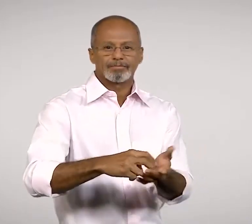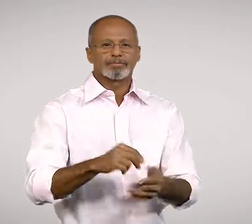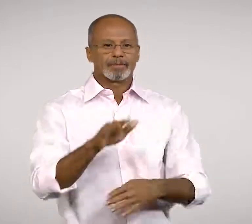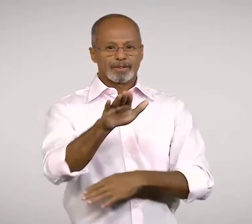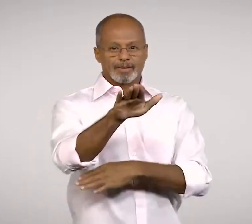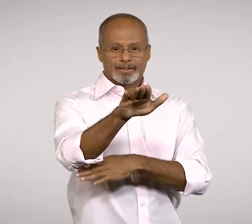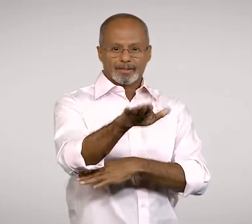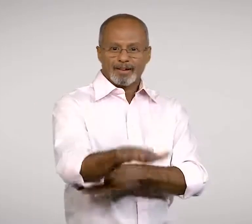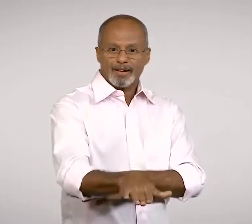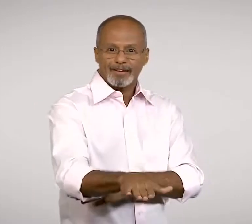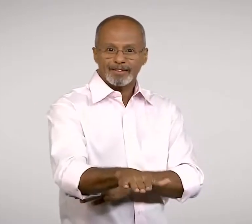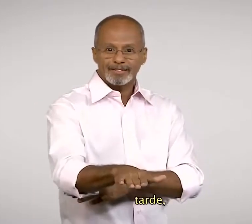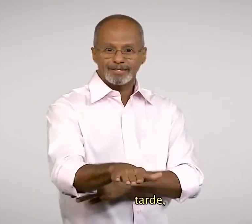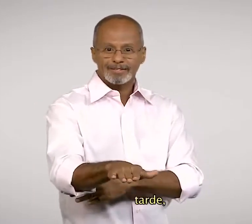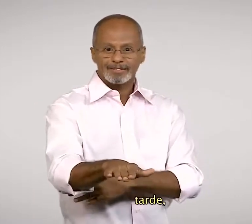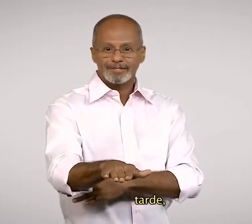Manhã Tarde